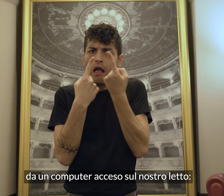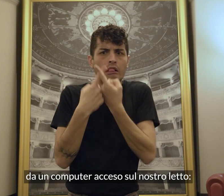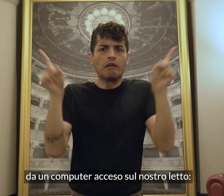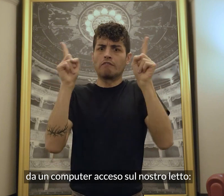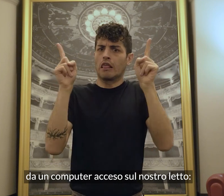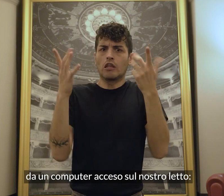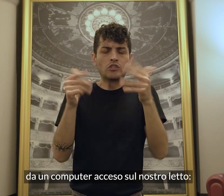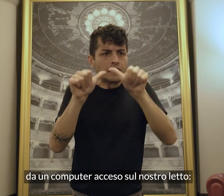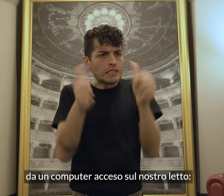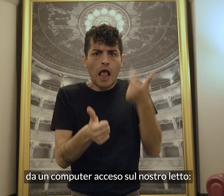letto.